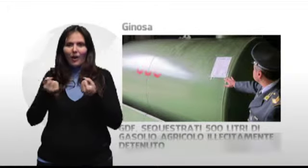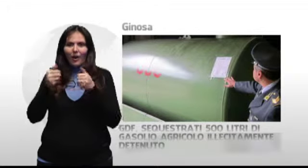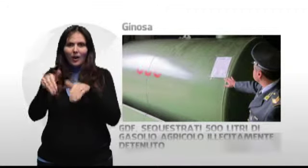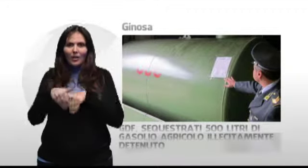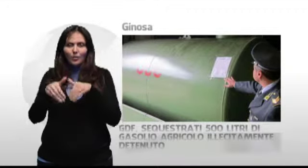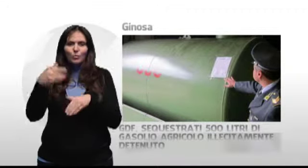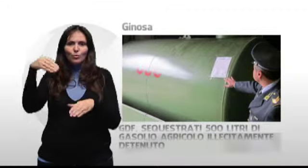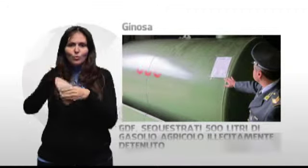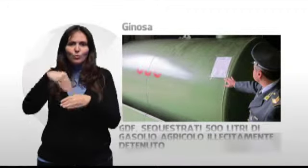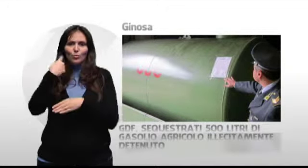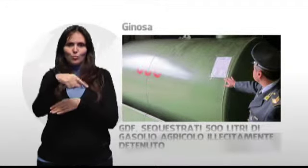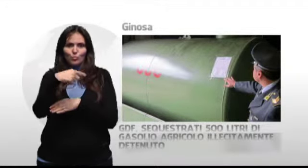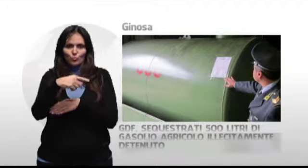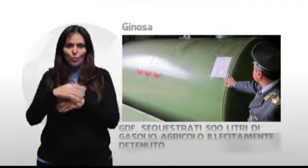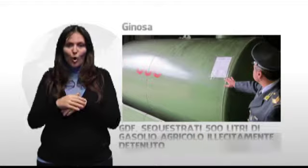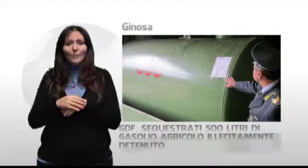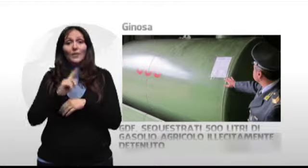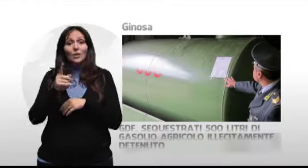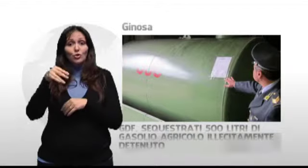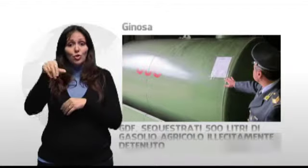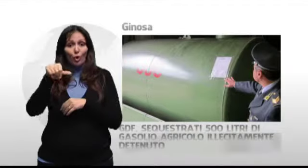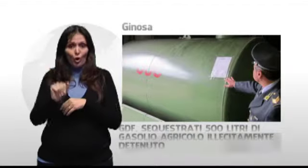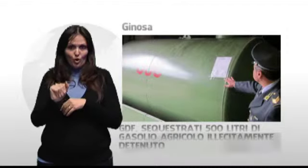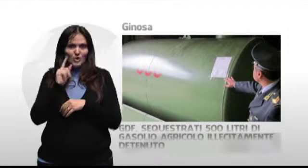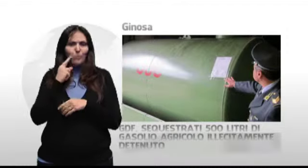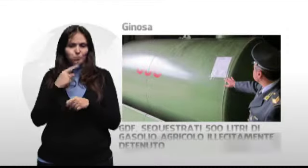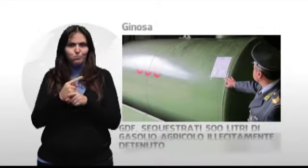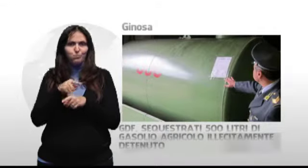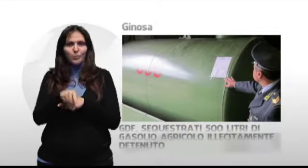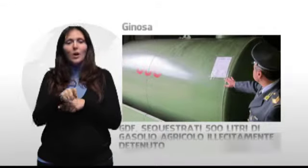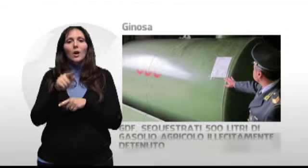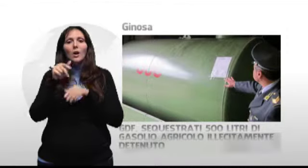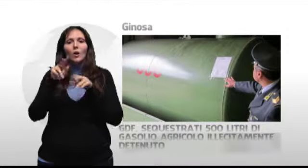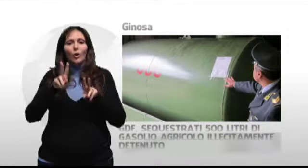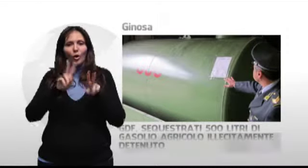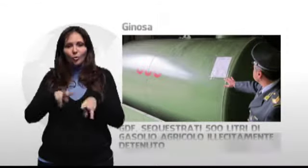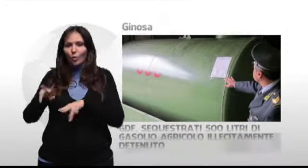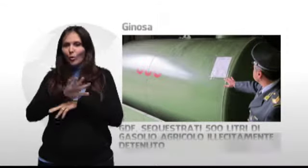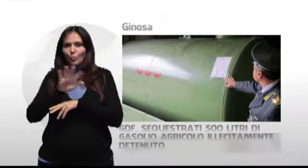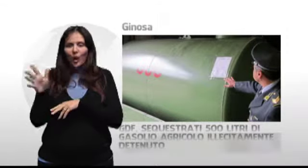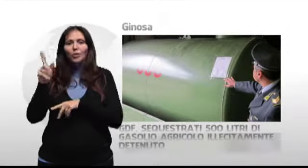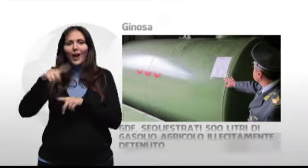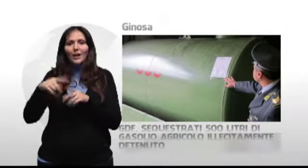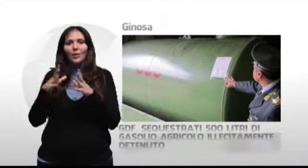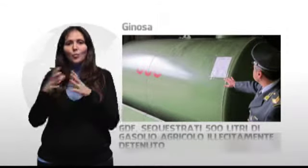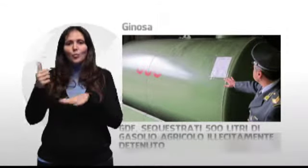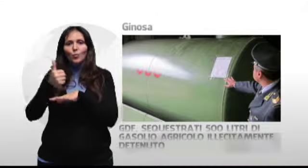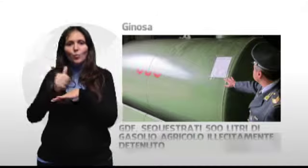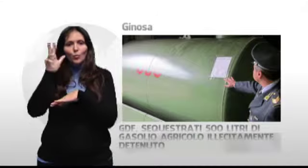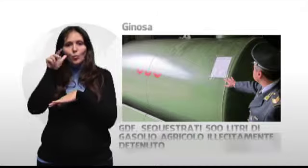nella sua disponibilità. Sempre a Ginosa, all'esito di un ulteriore controllo, è stata sanzionata anche la titolare di un'azienda agricola